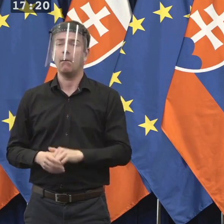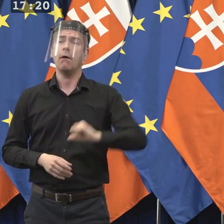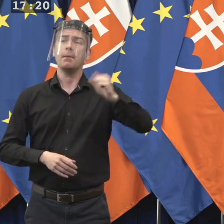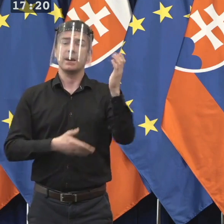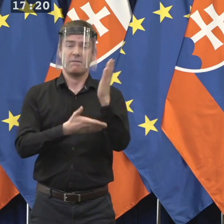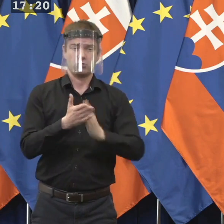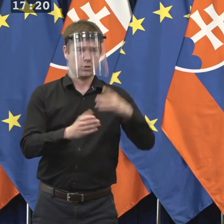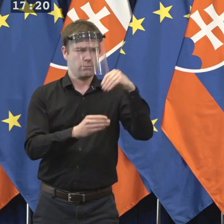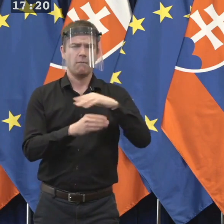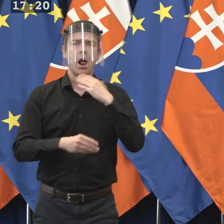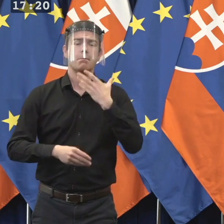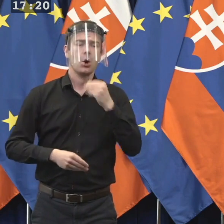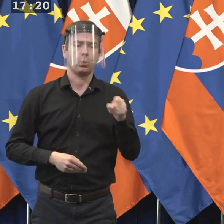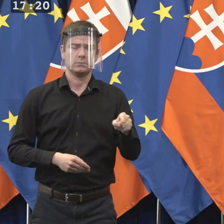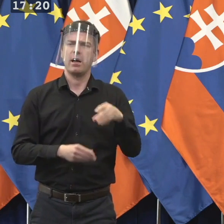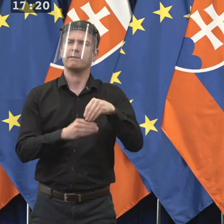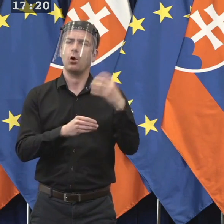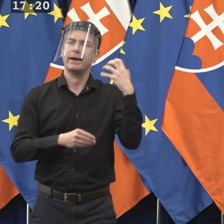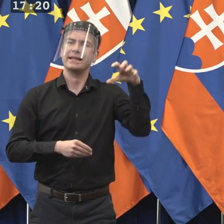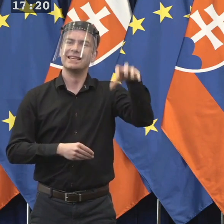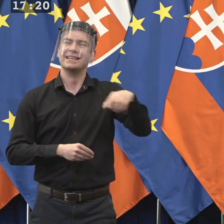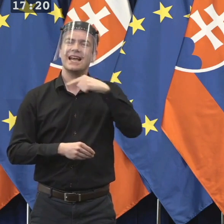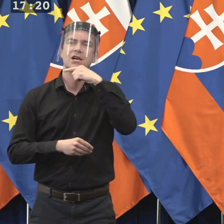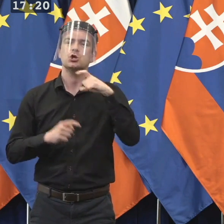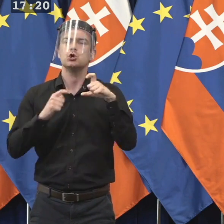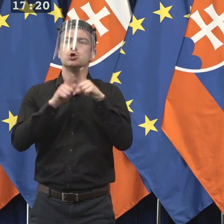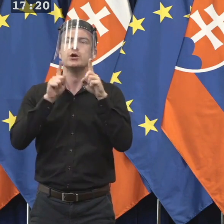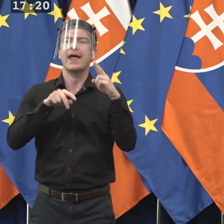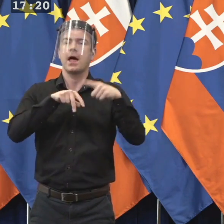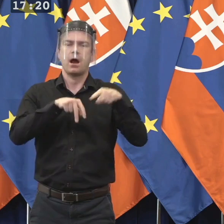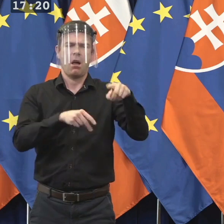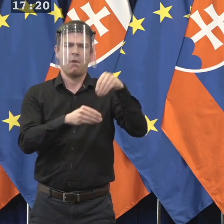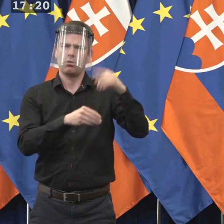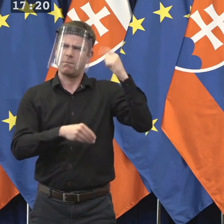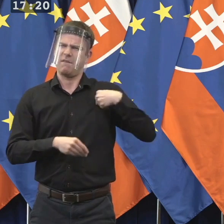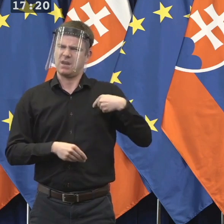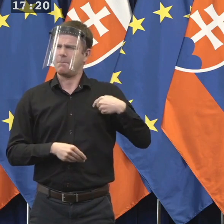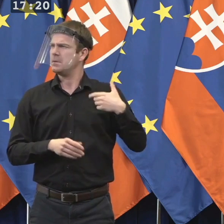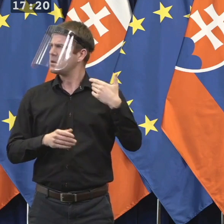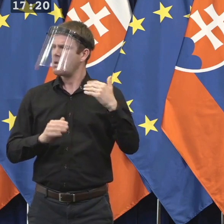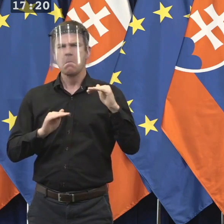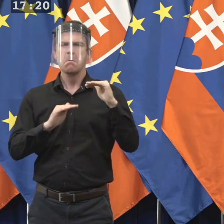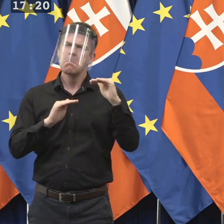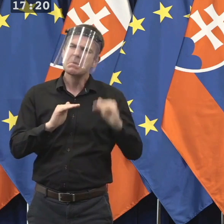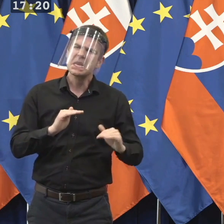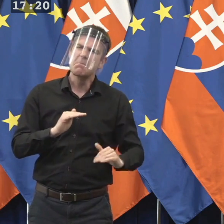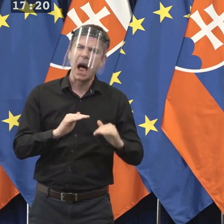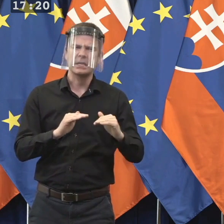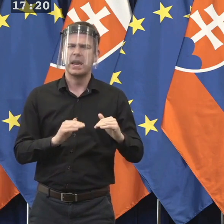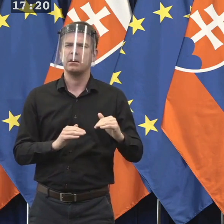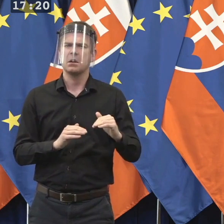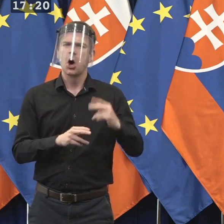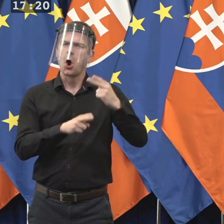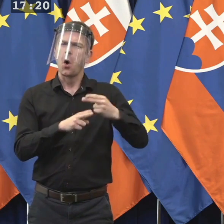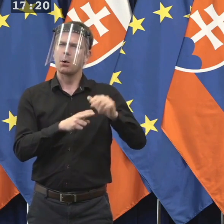obec Žehra, kde vieme, že tam je minimálne 50 pozitívne testovaných ľudí, tak bolo kľúčové